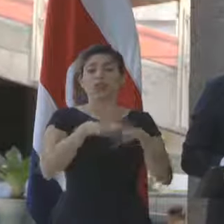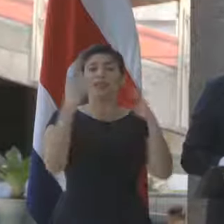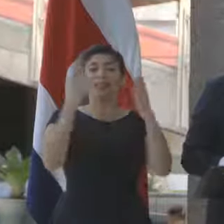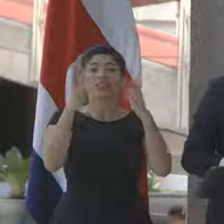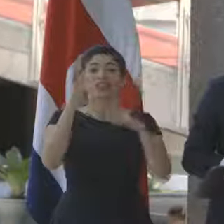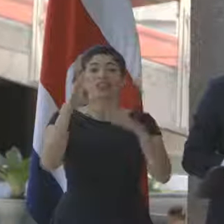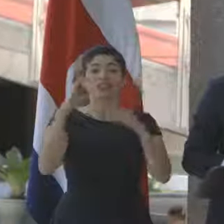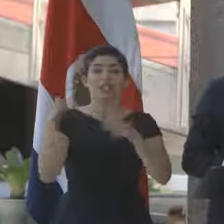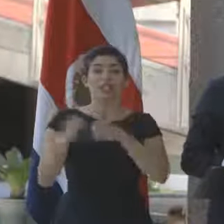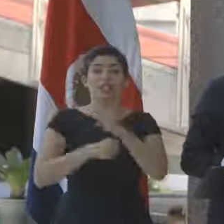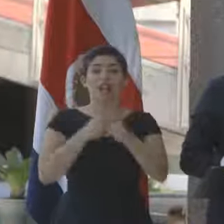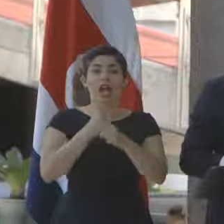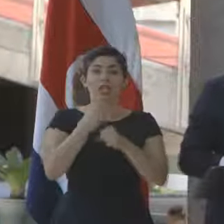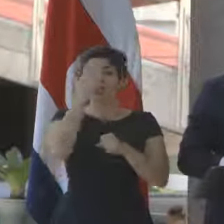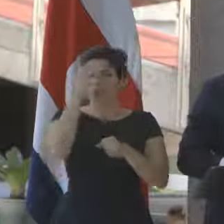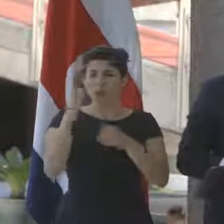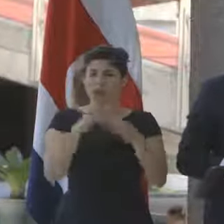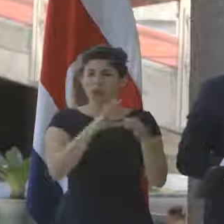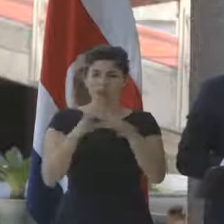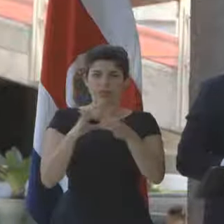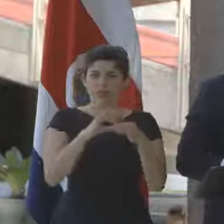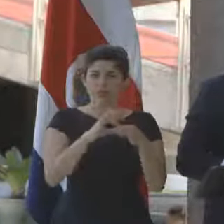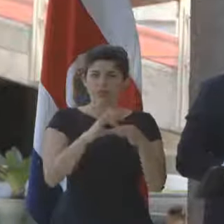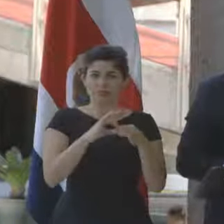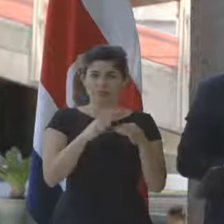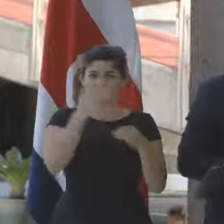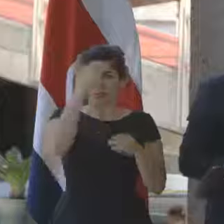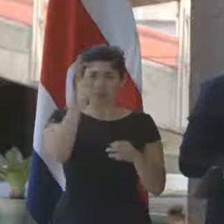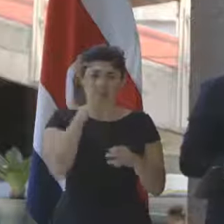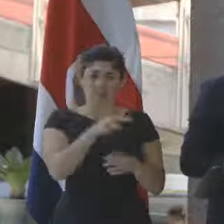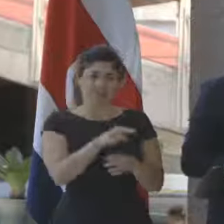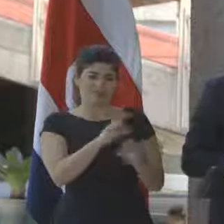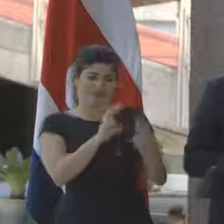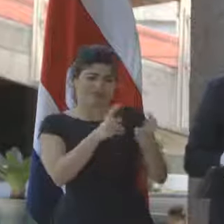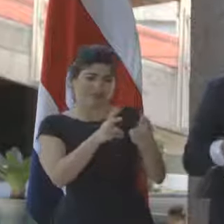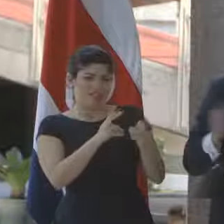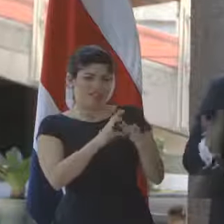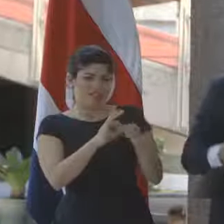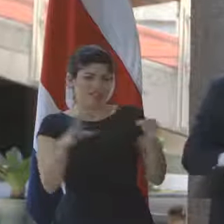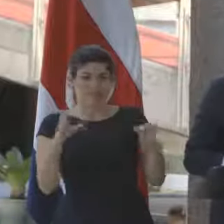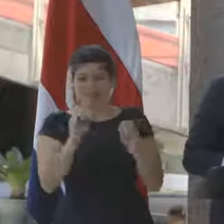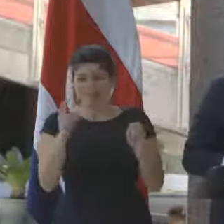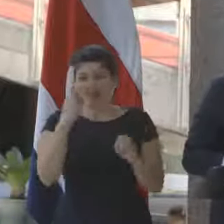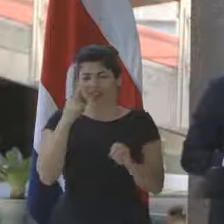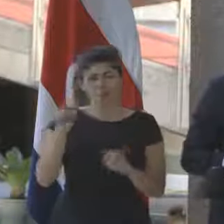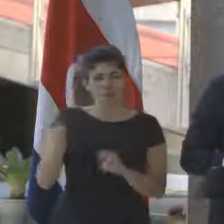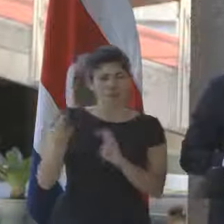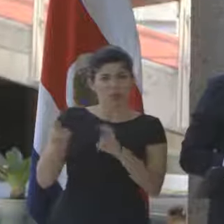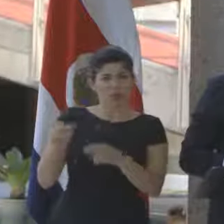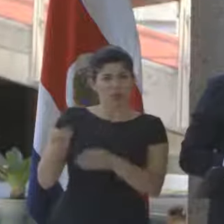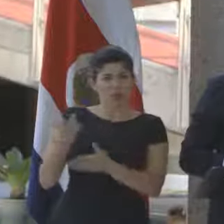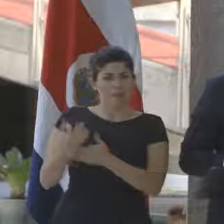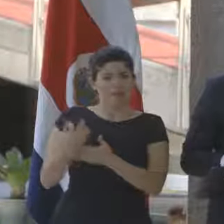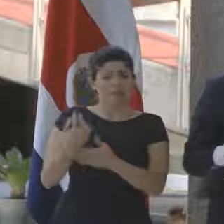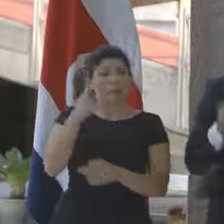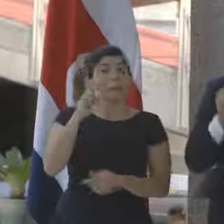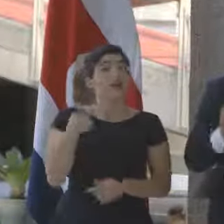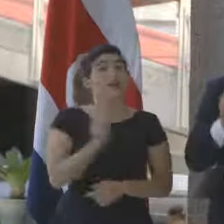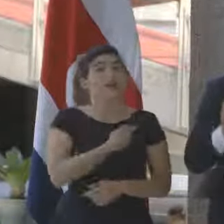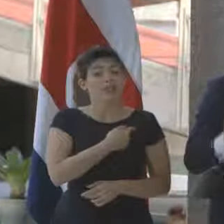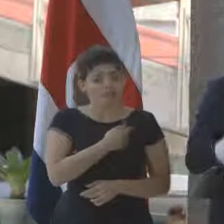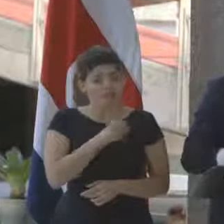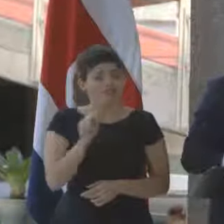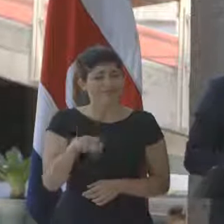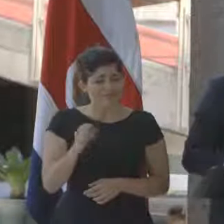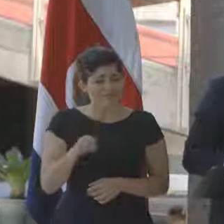del bicentenario, haciendo ver que una cosa no tenía nada que ver con la otra. Para nosotros sí tiene